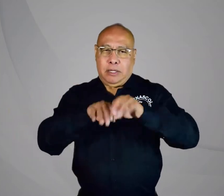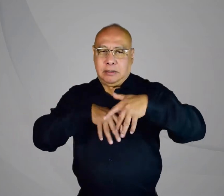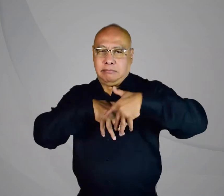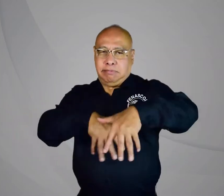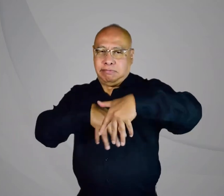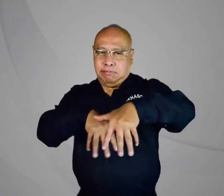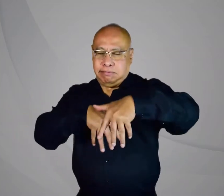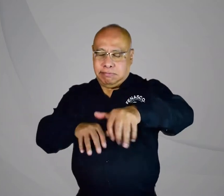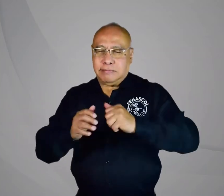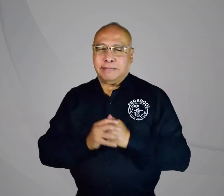de hacer una marcha.